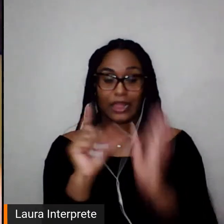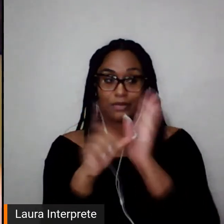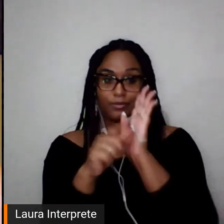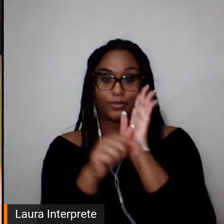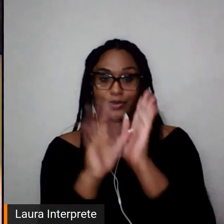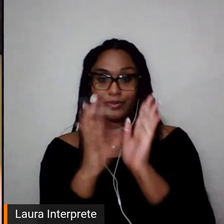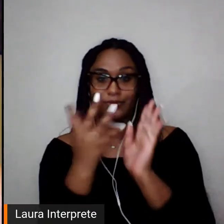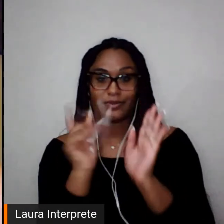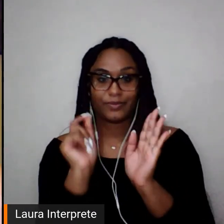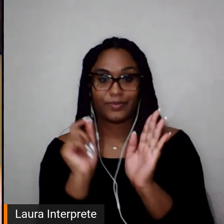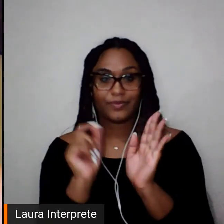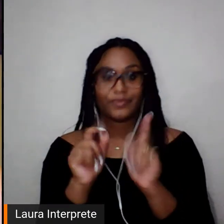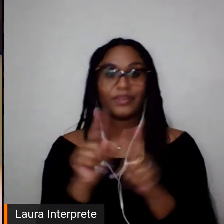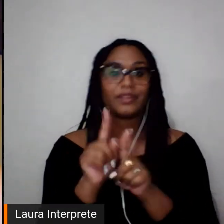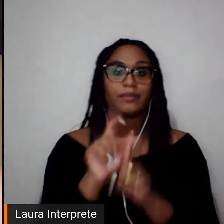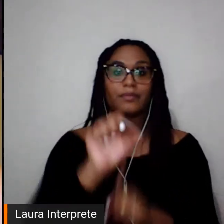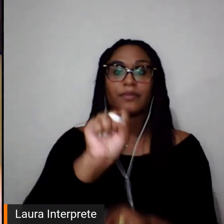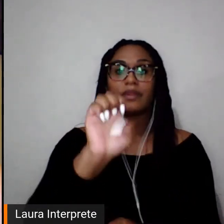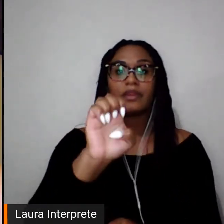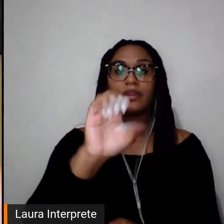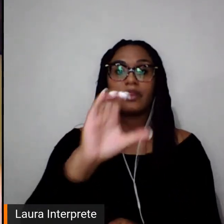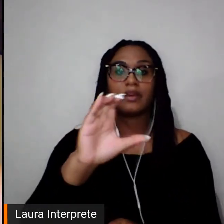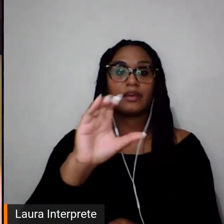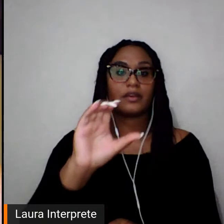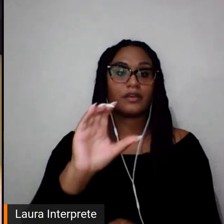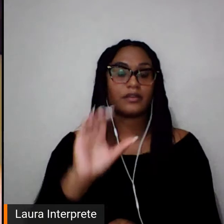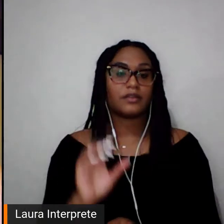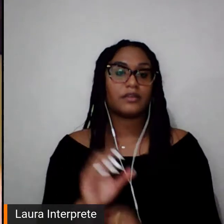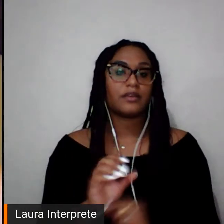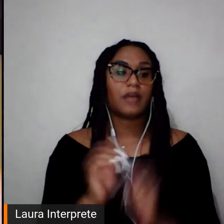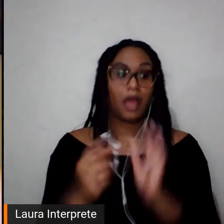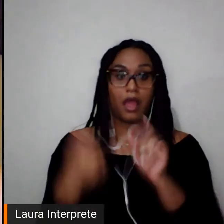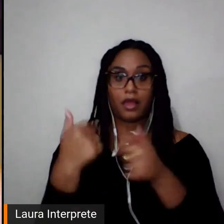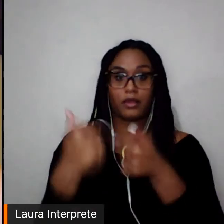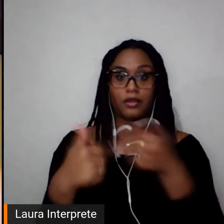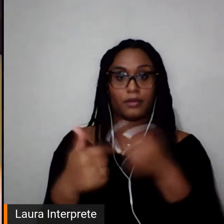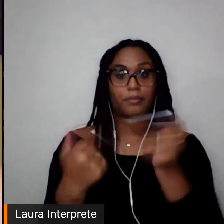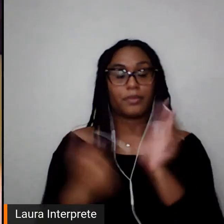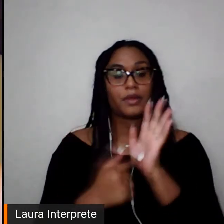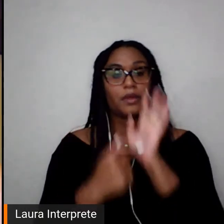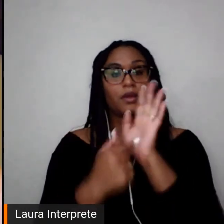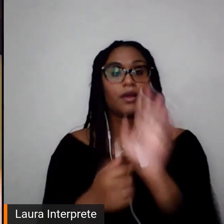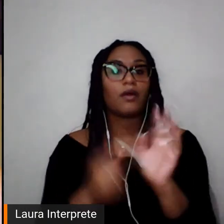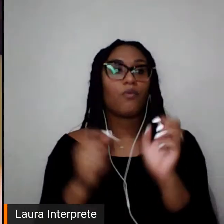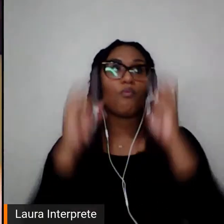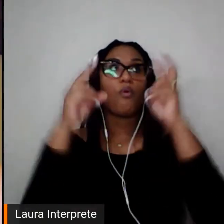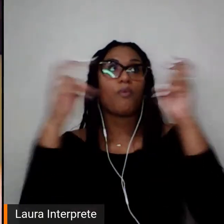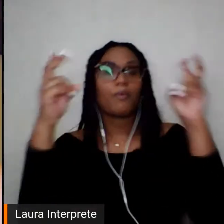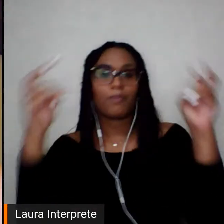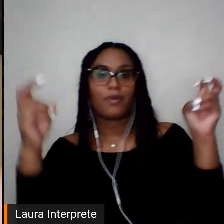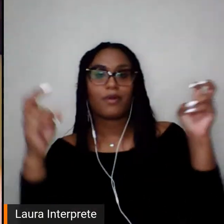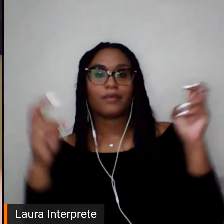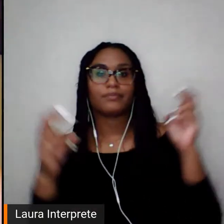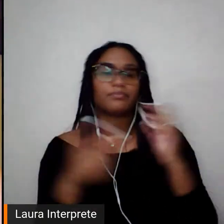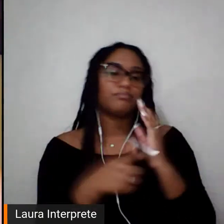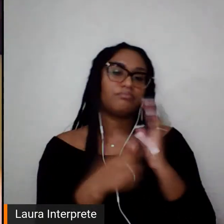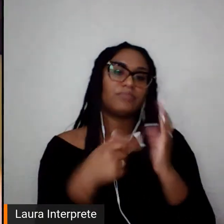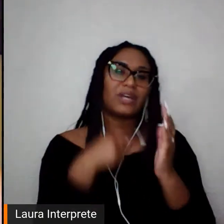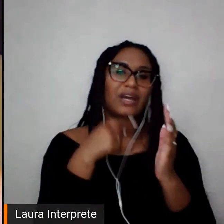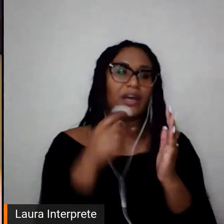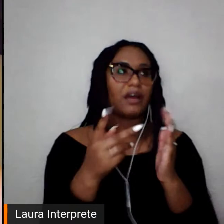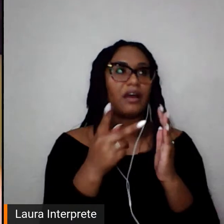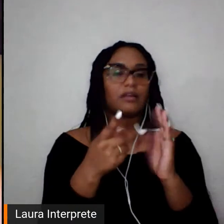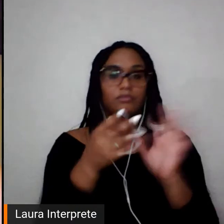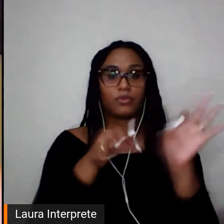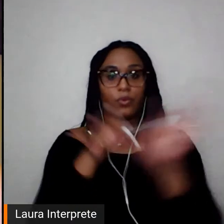com o Sesc Itaquera, nós estamos preparando uma exposição que era para ser presencial, mas em virtude da pandemia